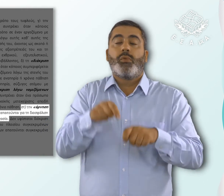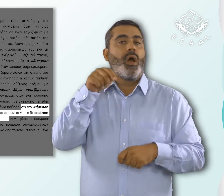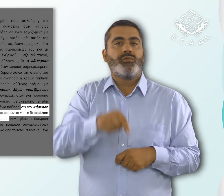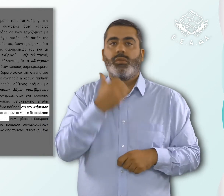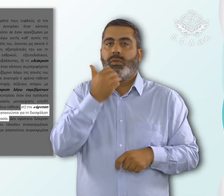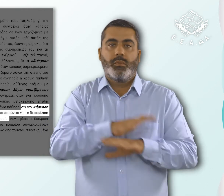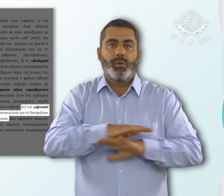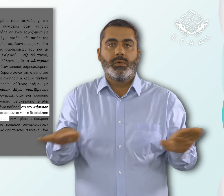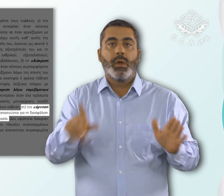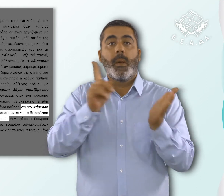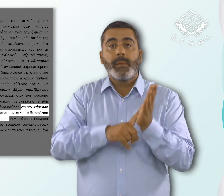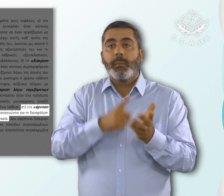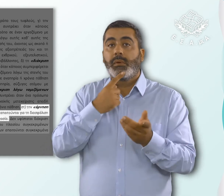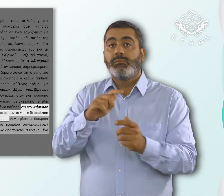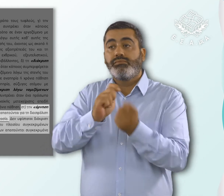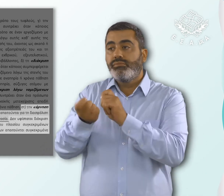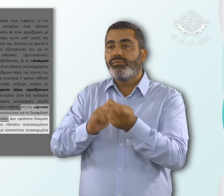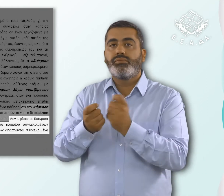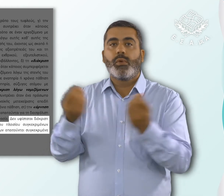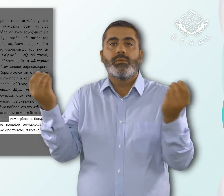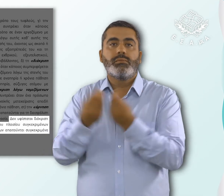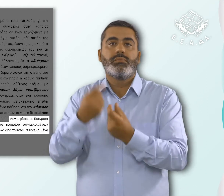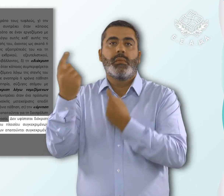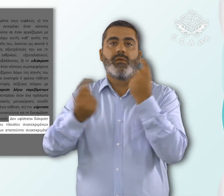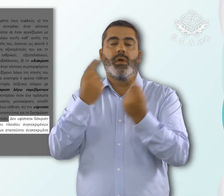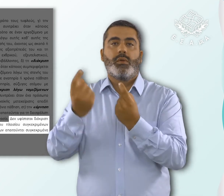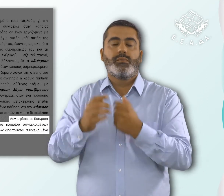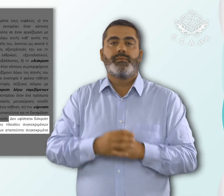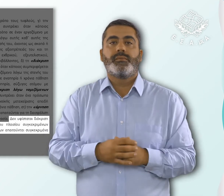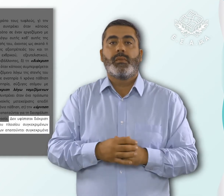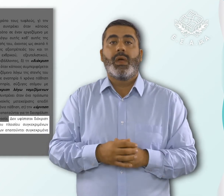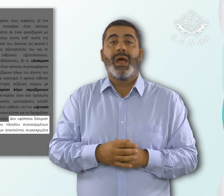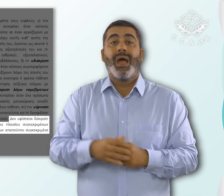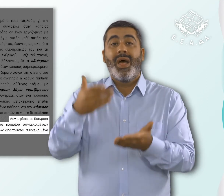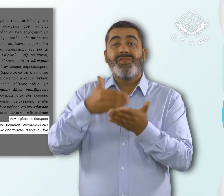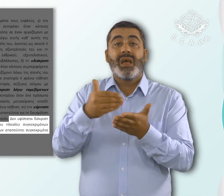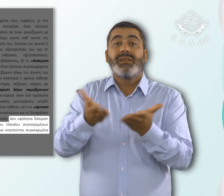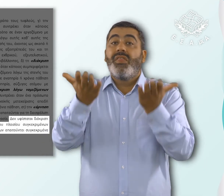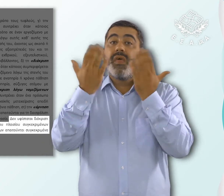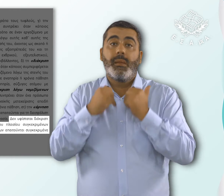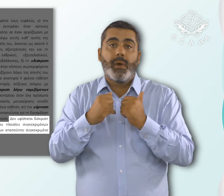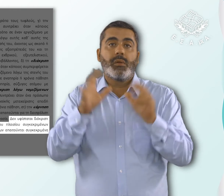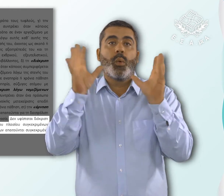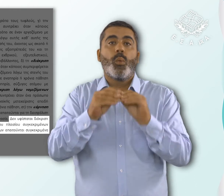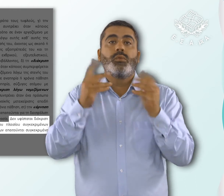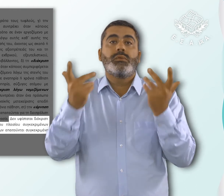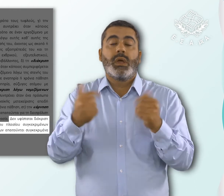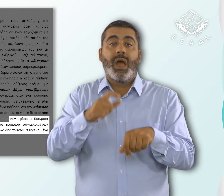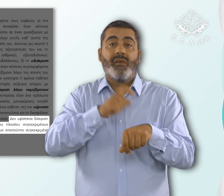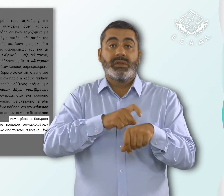της ίσης μεταχείρισης στην εργασία. Δεν υφίσταται διάκριση όταν λόγω της φύσης ή του πλαισίου συγκεκριμένων επαγγελματικών